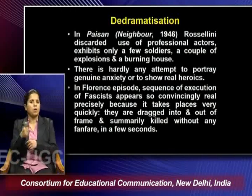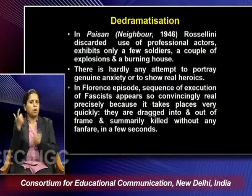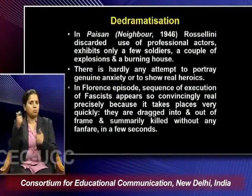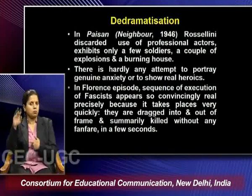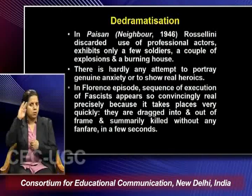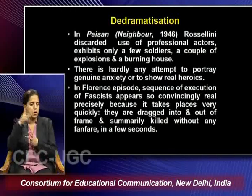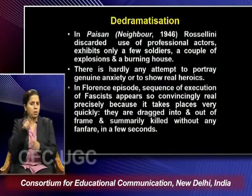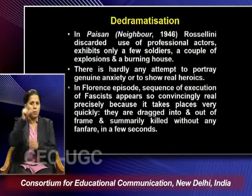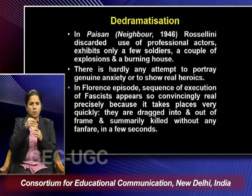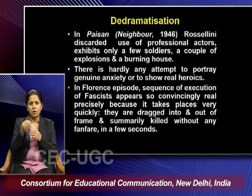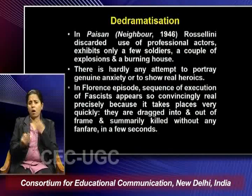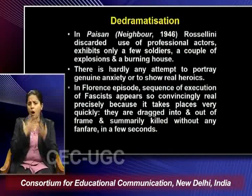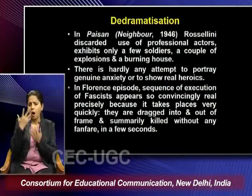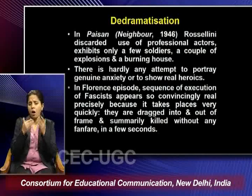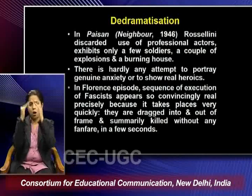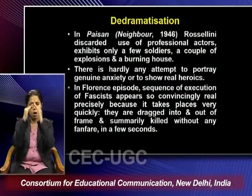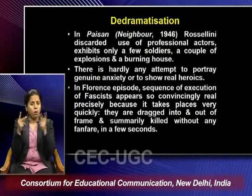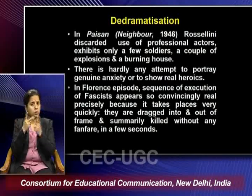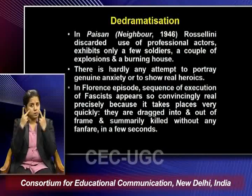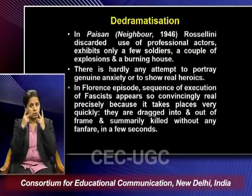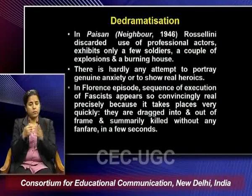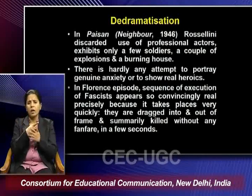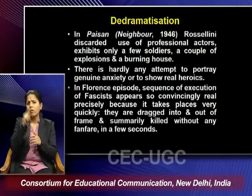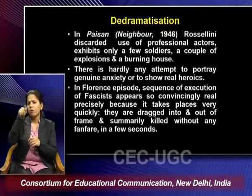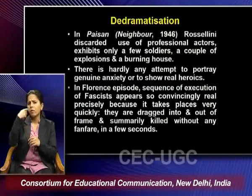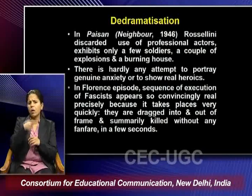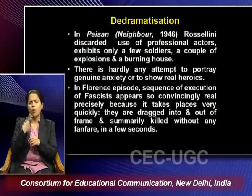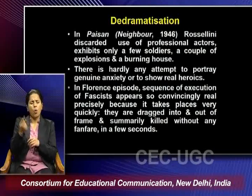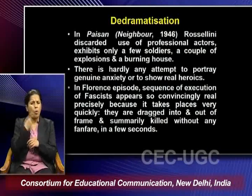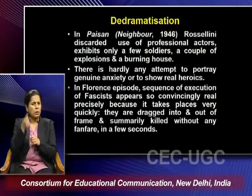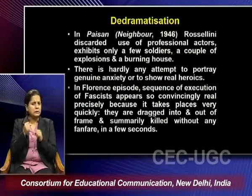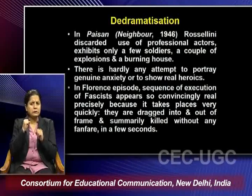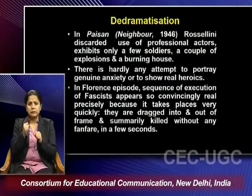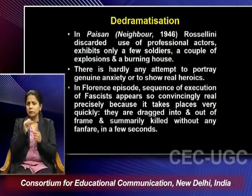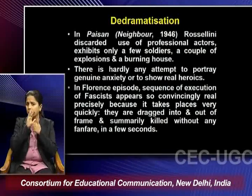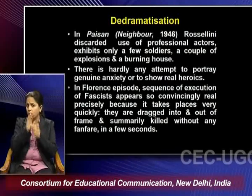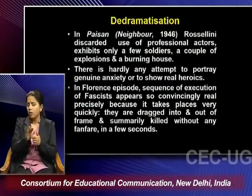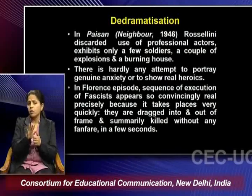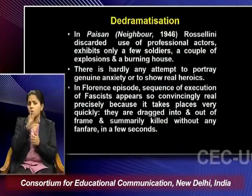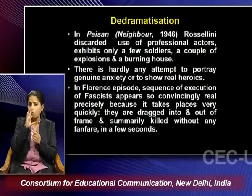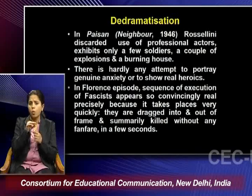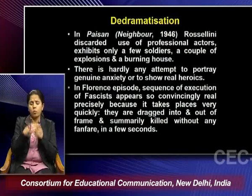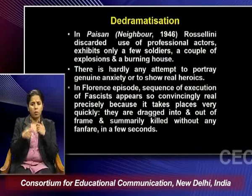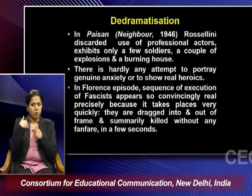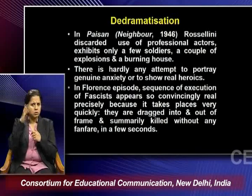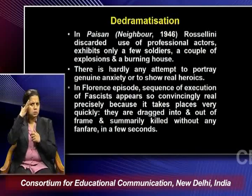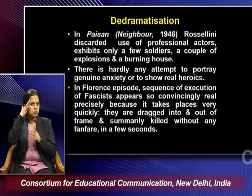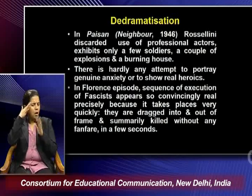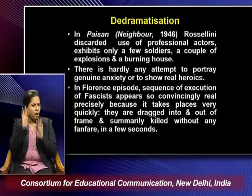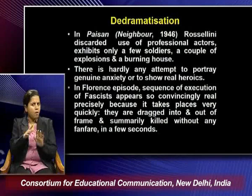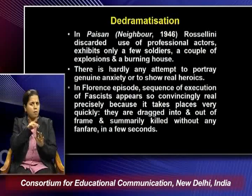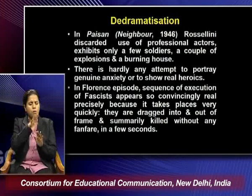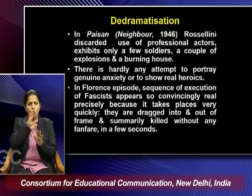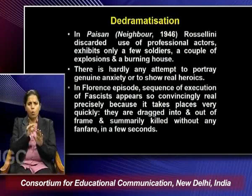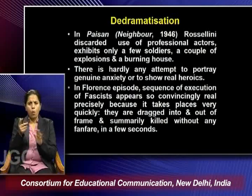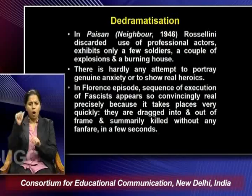explosions and burning houses. So in this film there was hardly an attempt to portray the genuine anxiety or to show the real